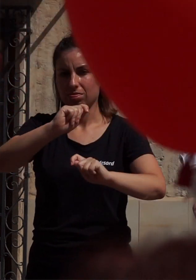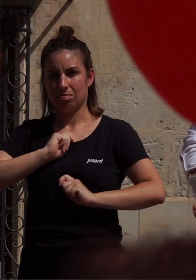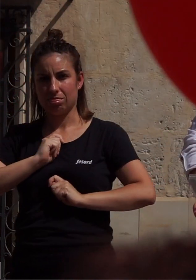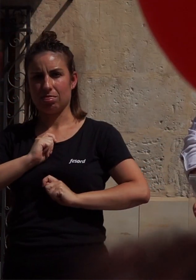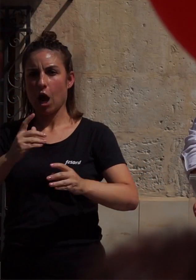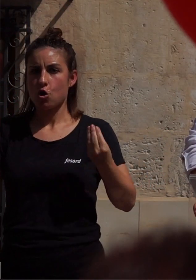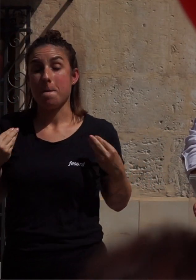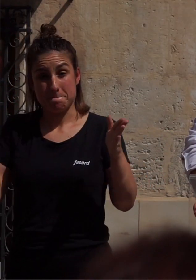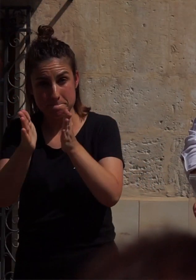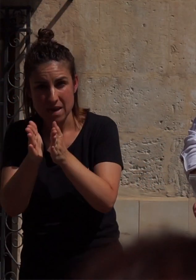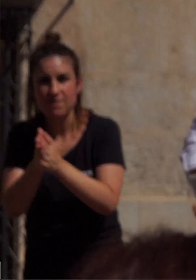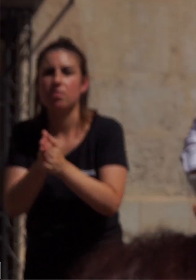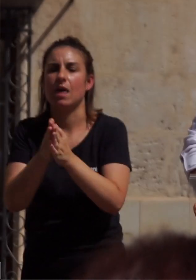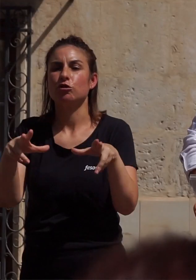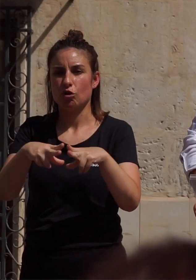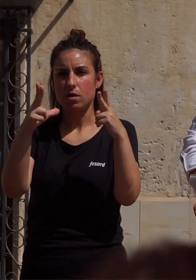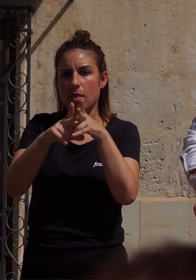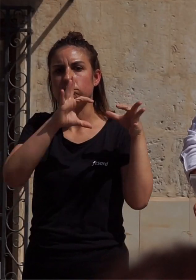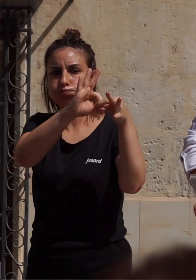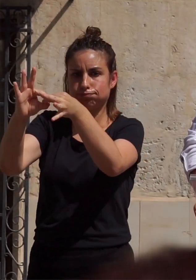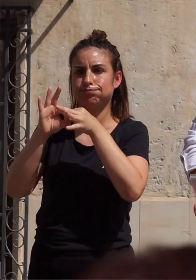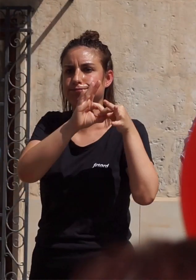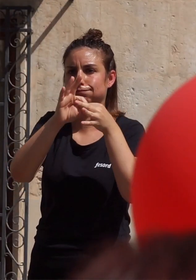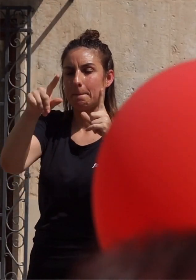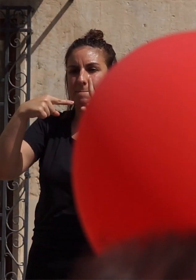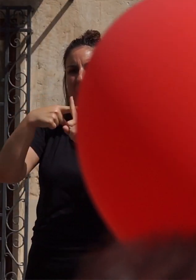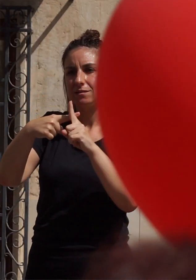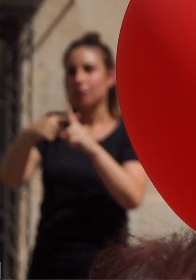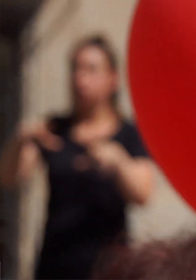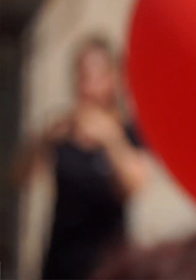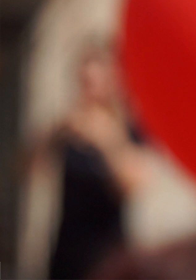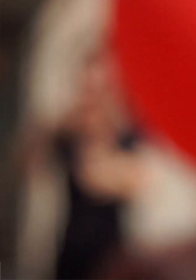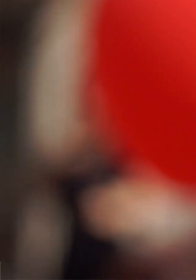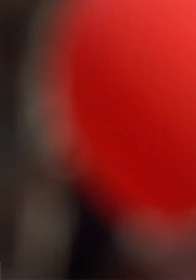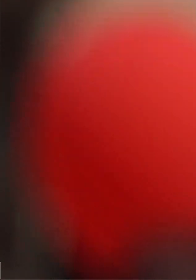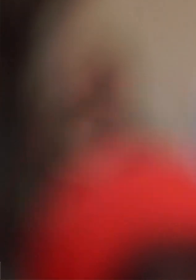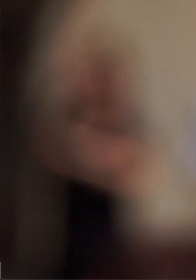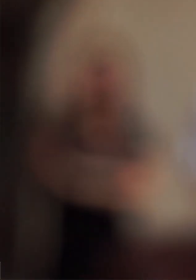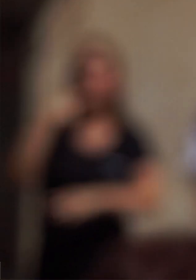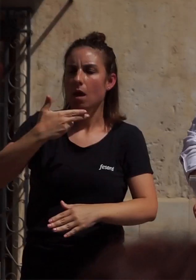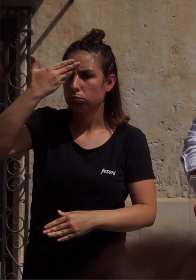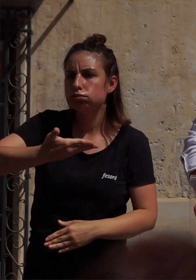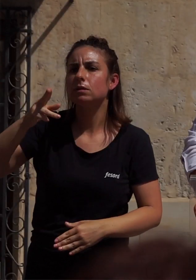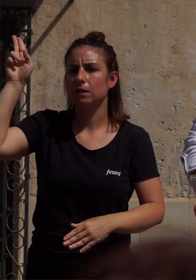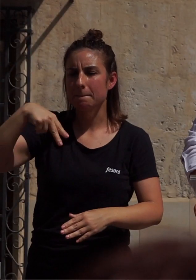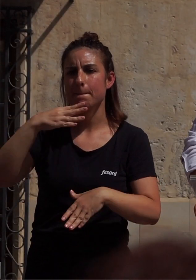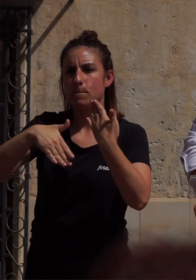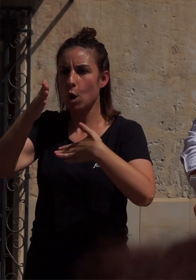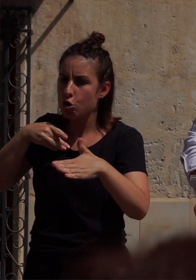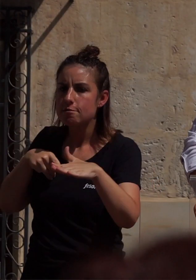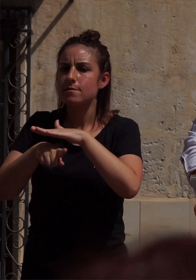la convivencia, la cohesión social y el avance de nuestra sociedad, y subrayando los progresos que se han